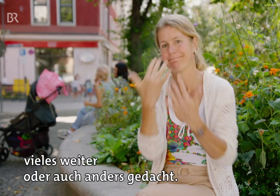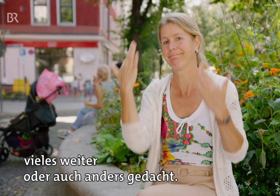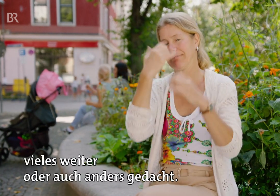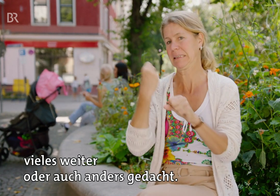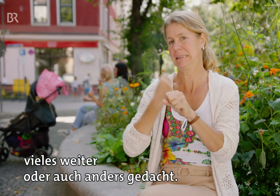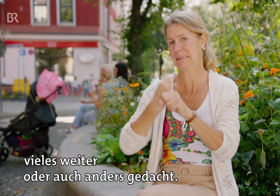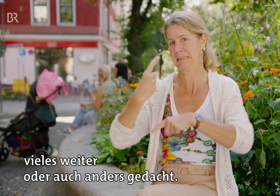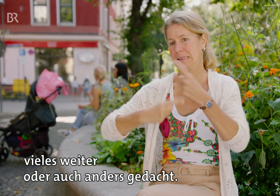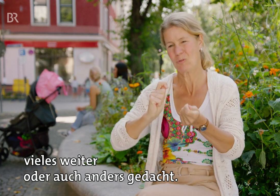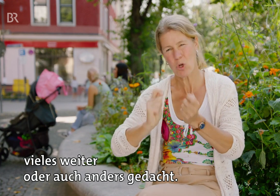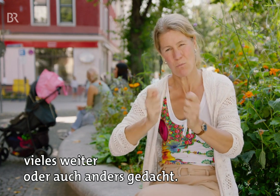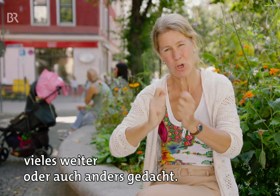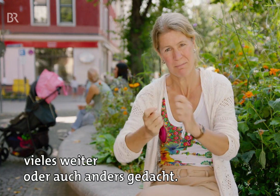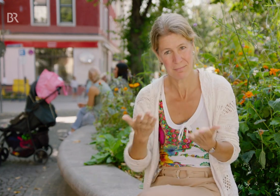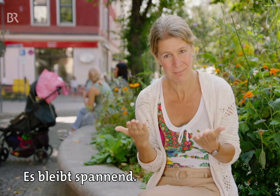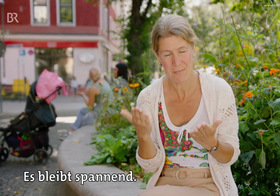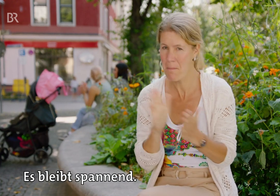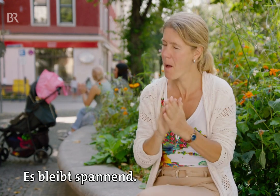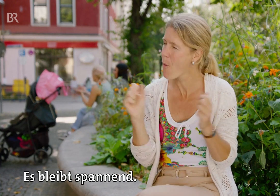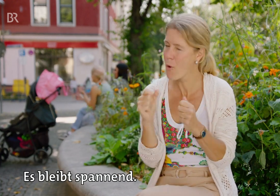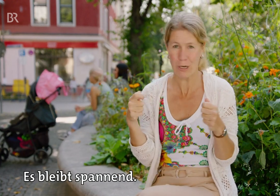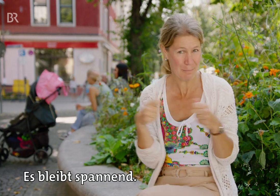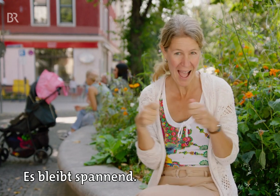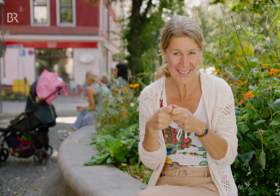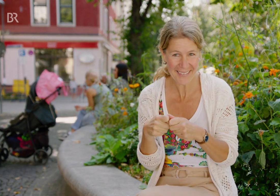vieles weiter oder auch anders gedacht. Es bleibt spannend.